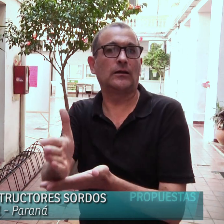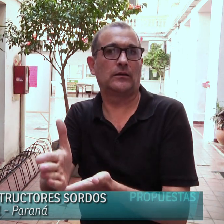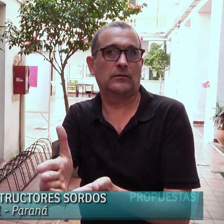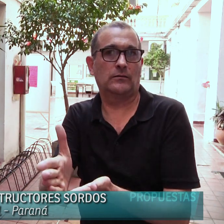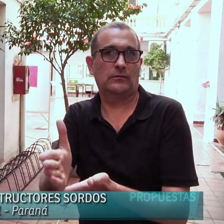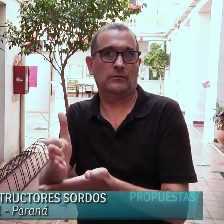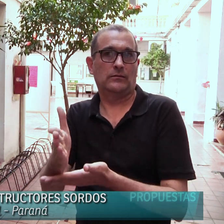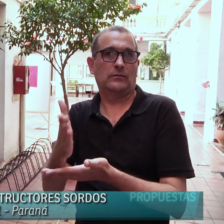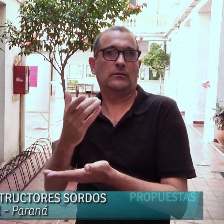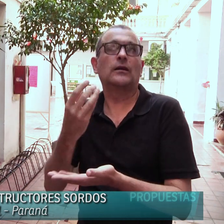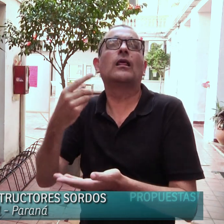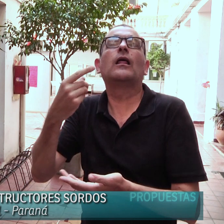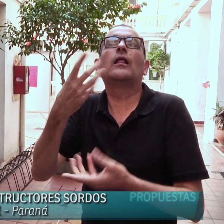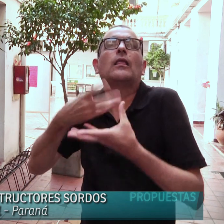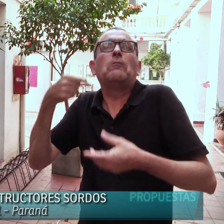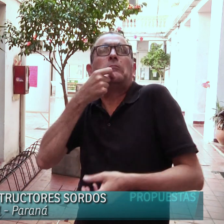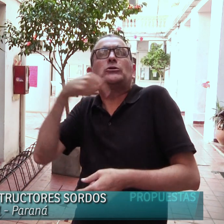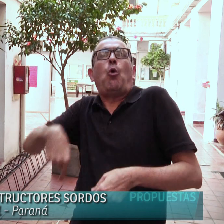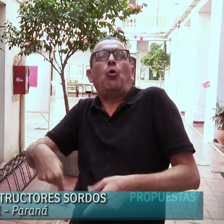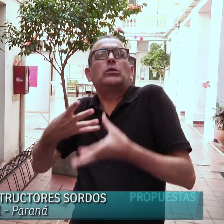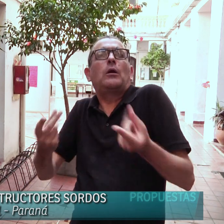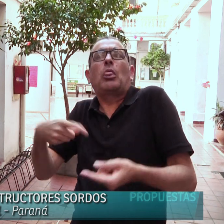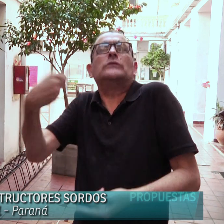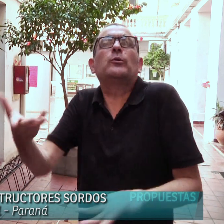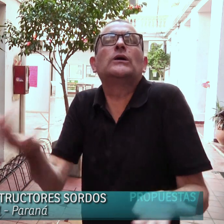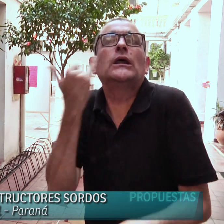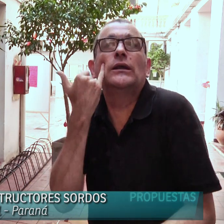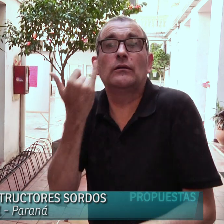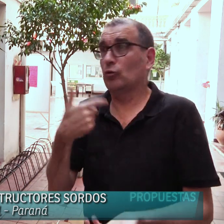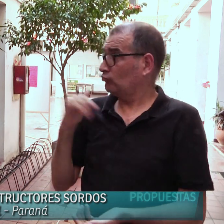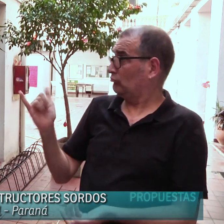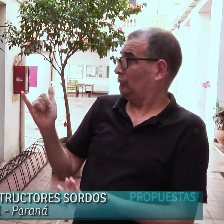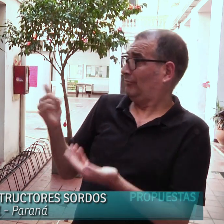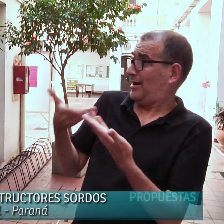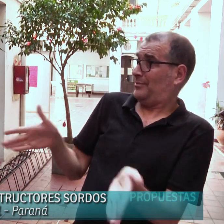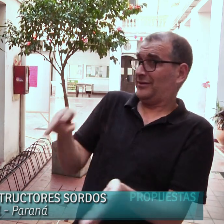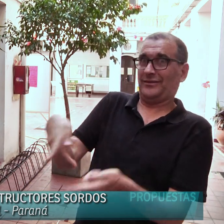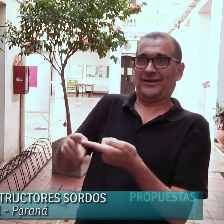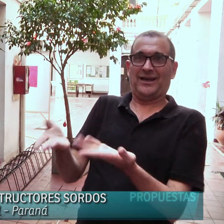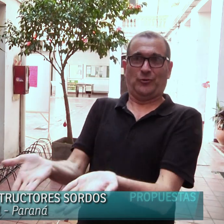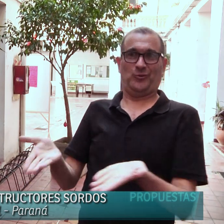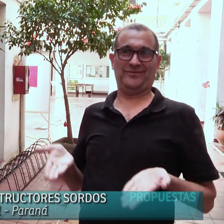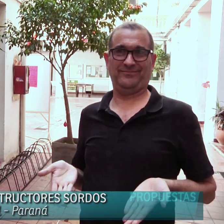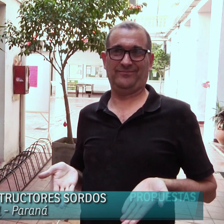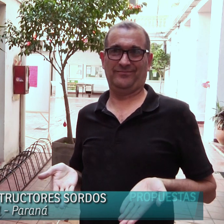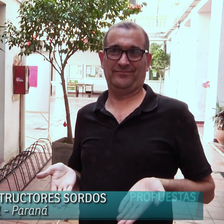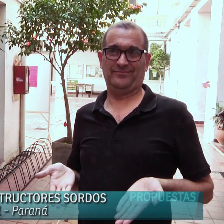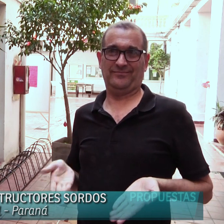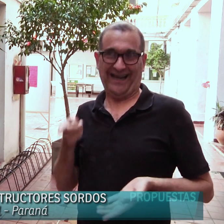que este espacio continúe. Por ejemplo, si ahora termina, después, ¿qué va a pasar? Bueno,